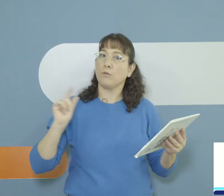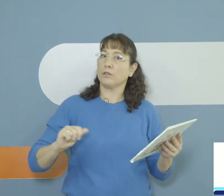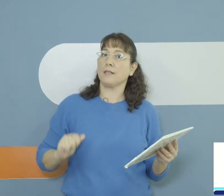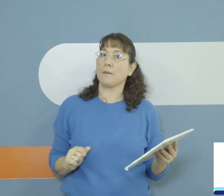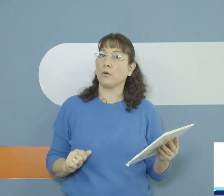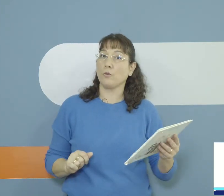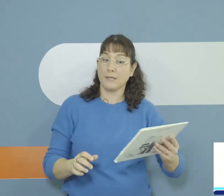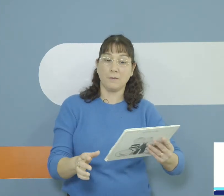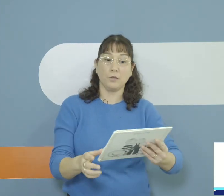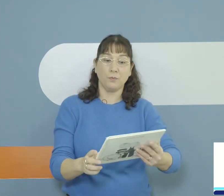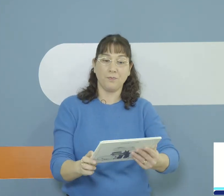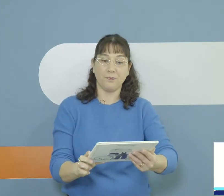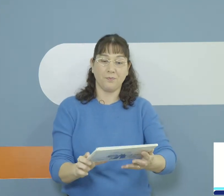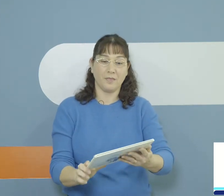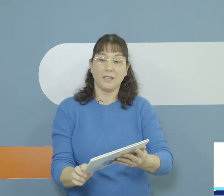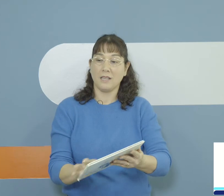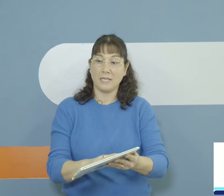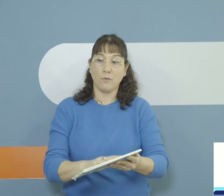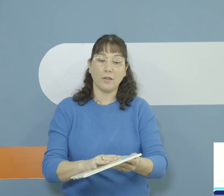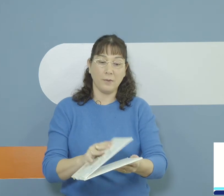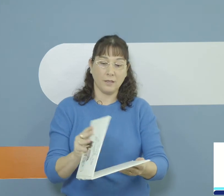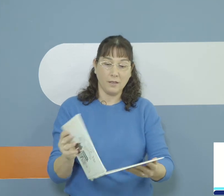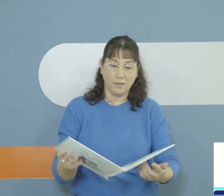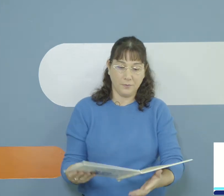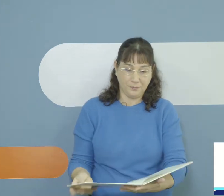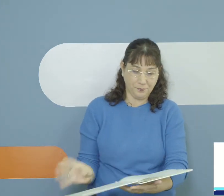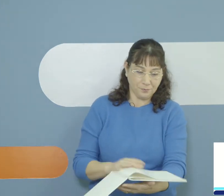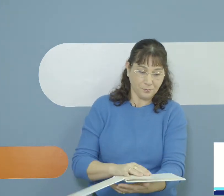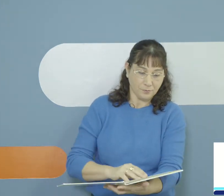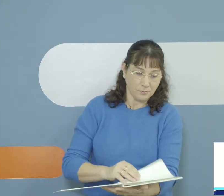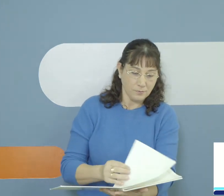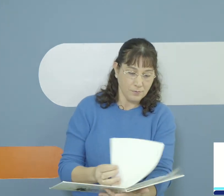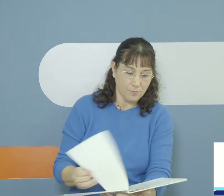אפשר ללמוד לספר אותו בעצמנו אז בוקר בעיר אחד